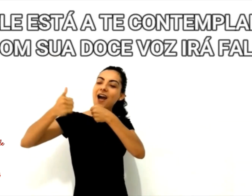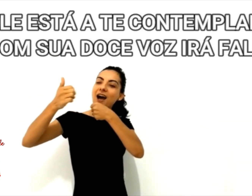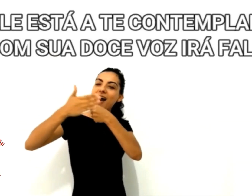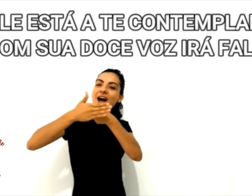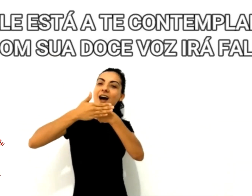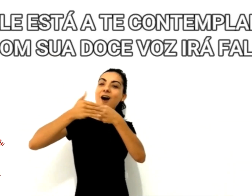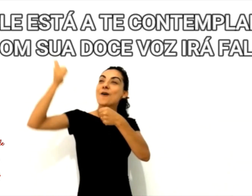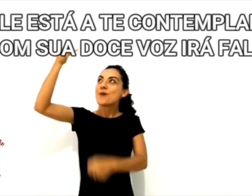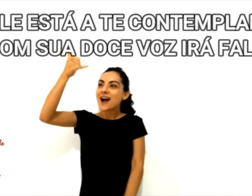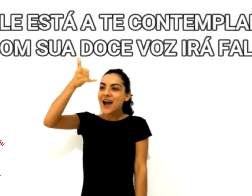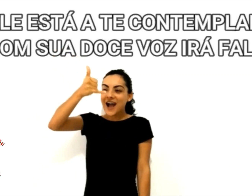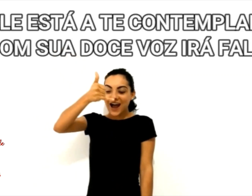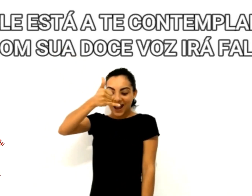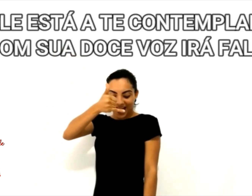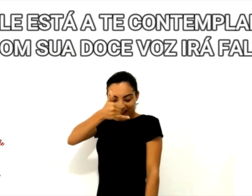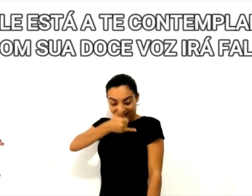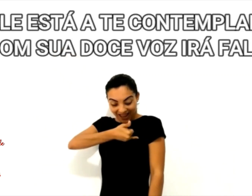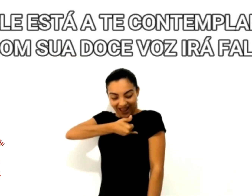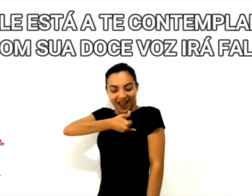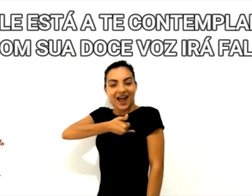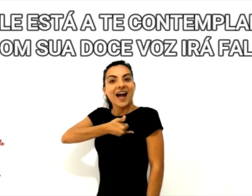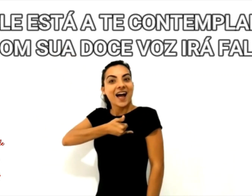doce em vós irá falar,